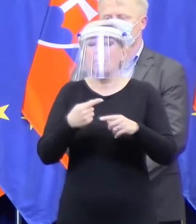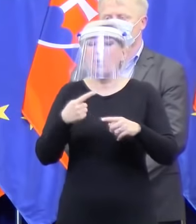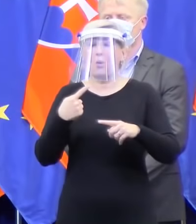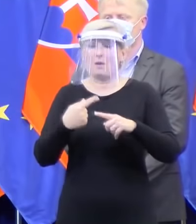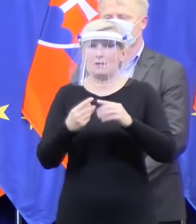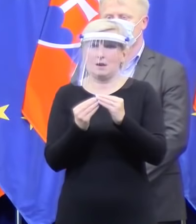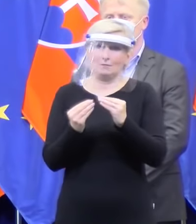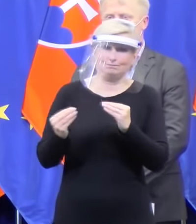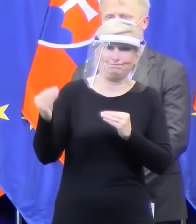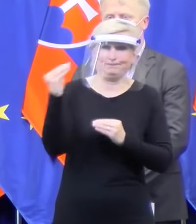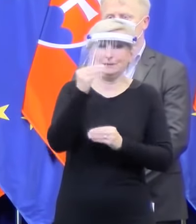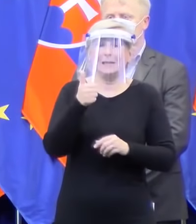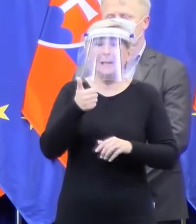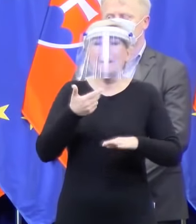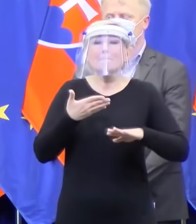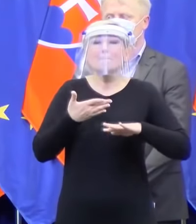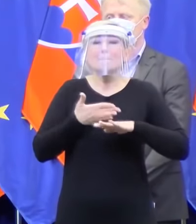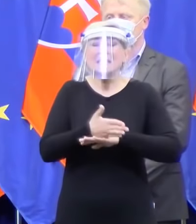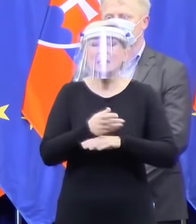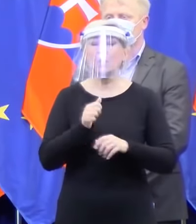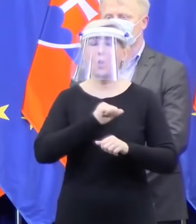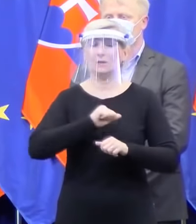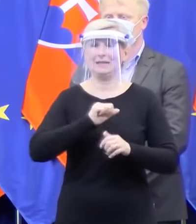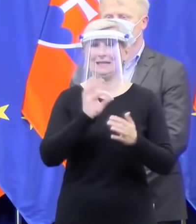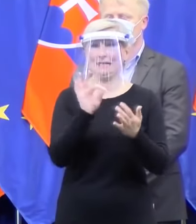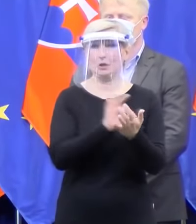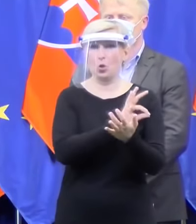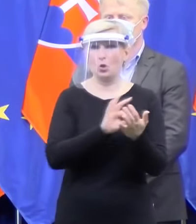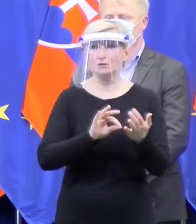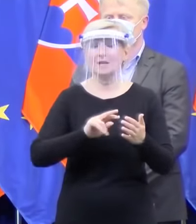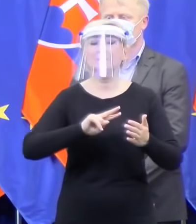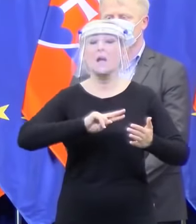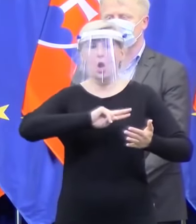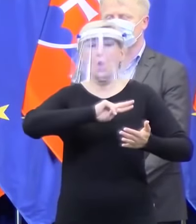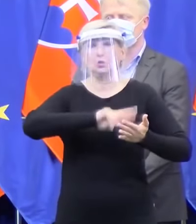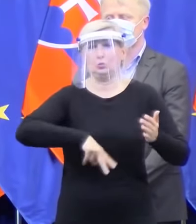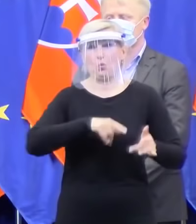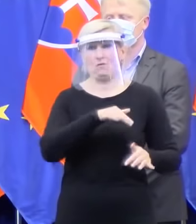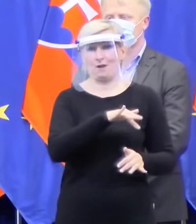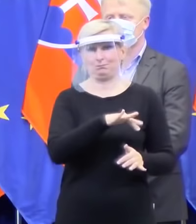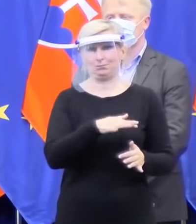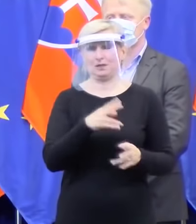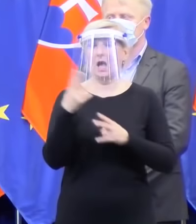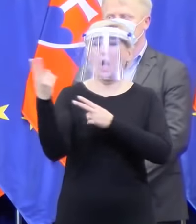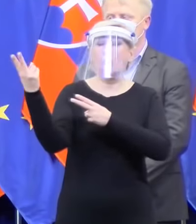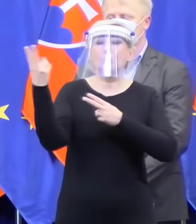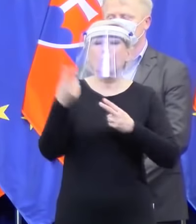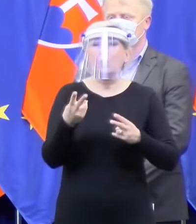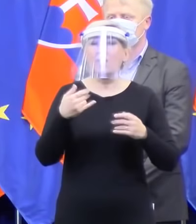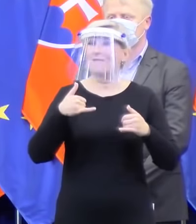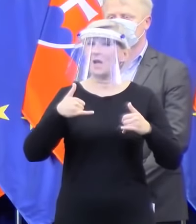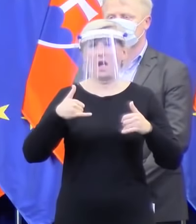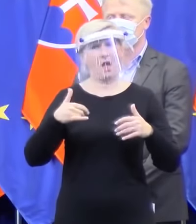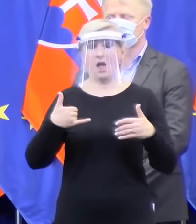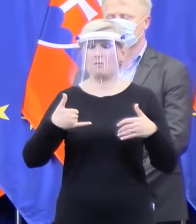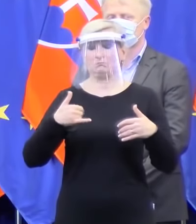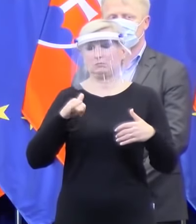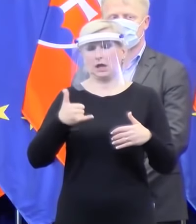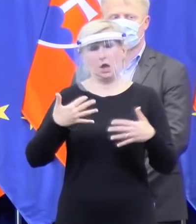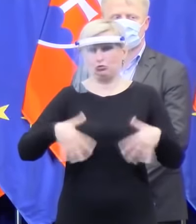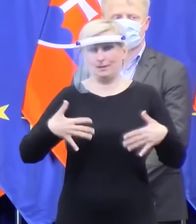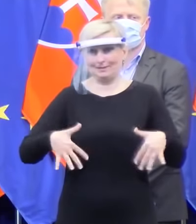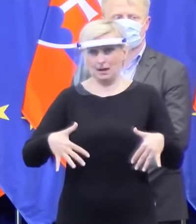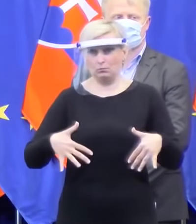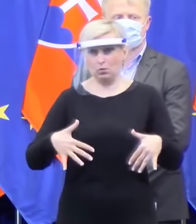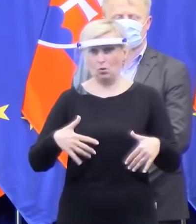Urobená zmluva. Ešte není dodaná na Slovensko. Čiže zrejme jednoducho tá dodávka sem príde. My tomu pomáhať